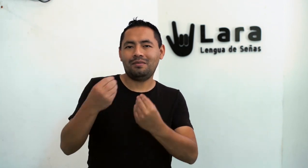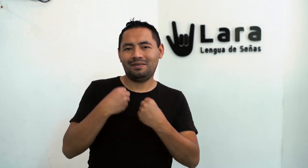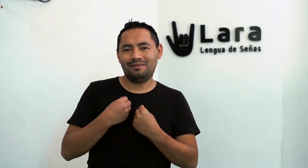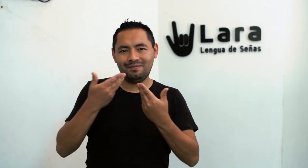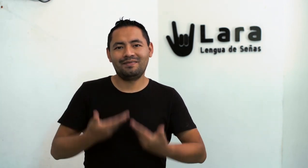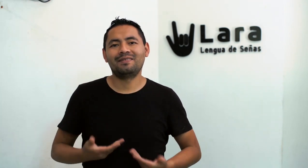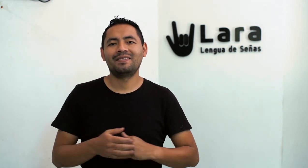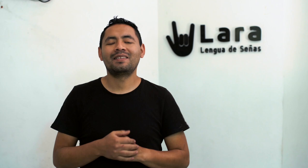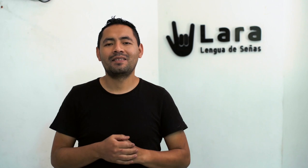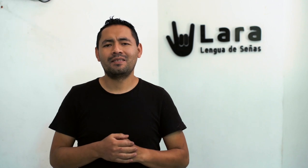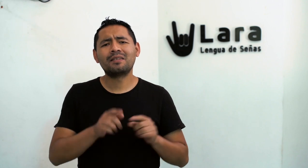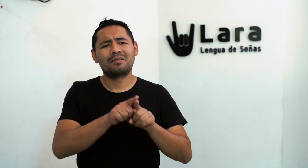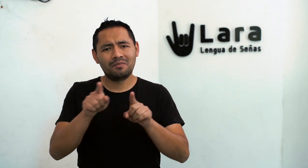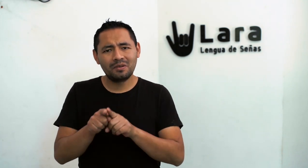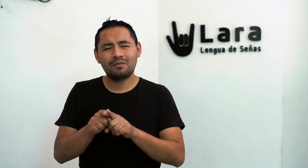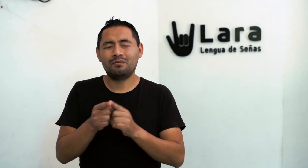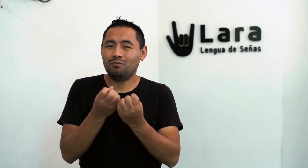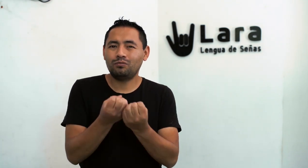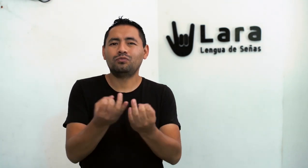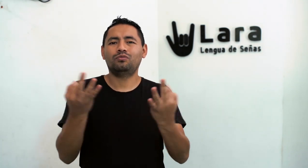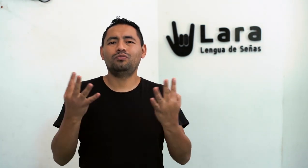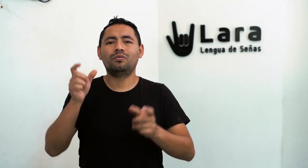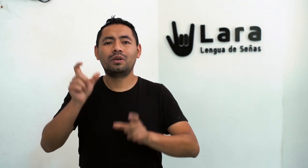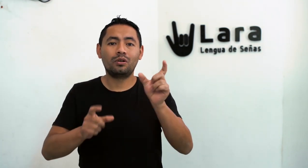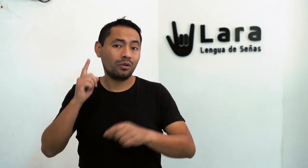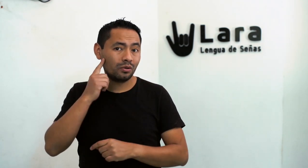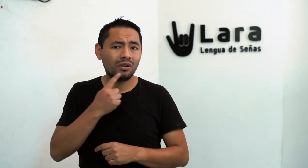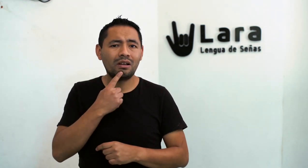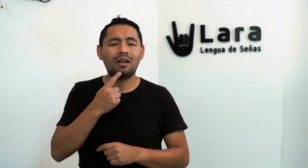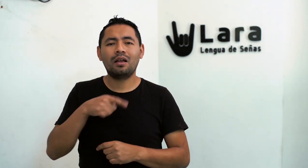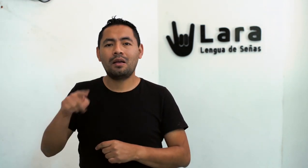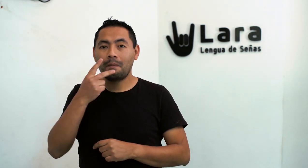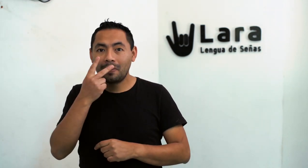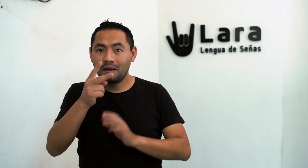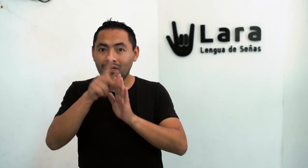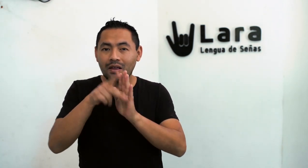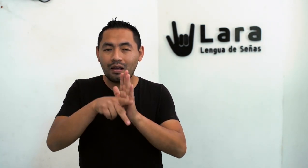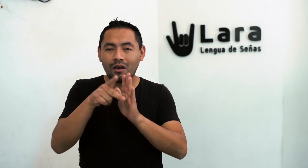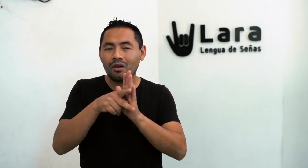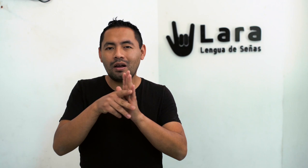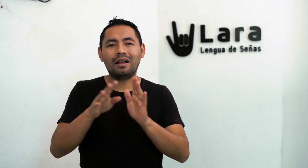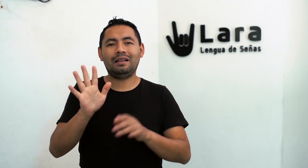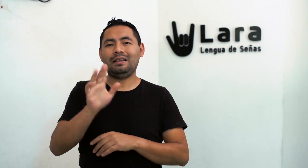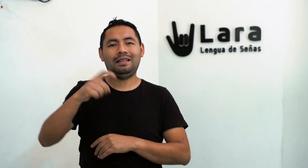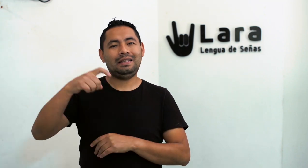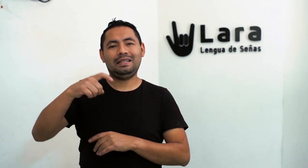para que muchas personas sordas puedan ver este video y no tengan la necesidad de